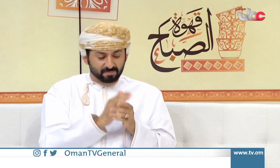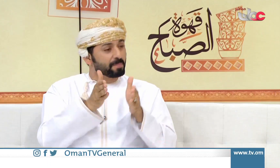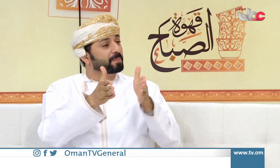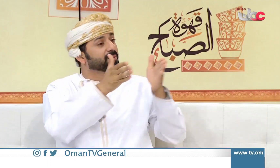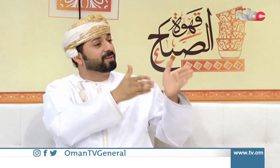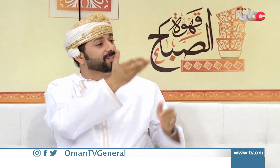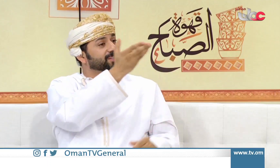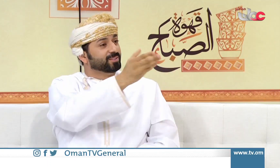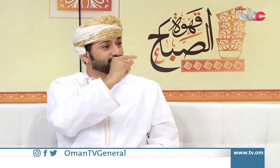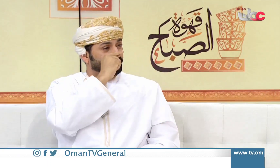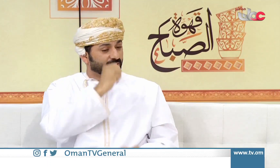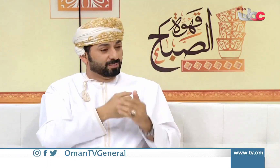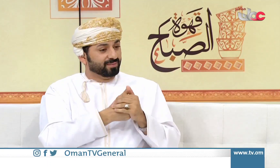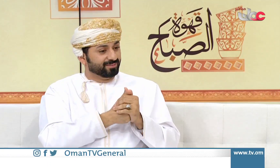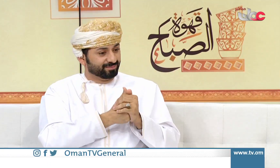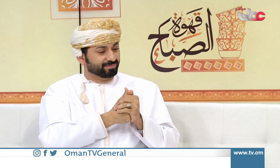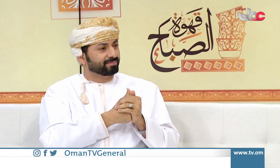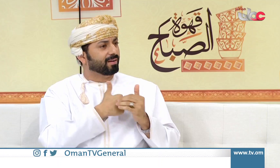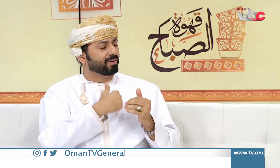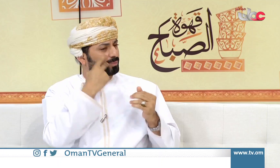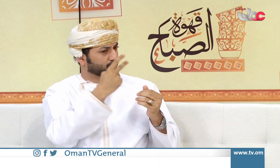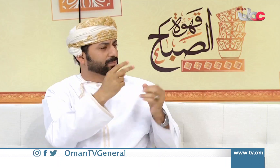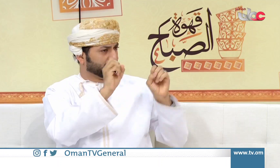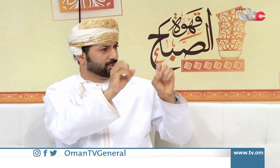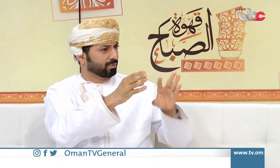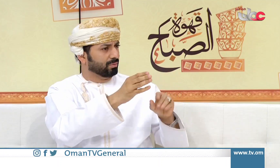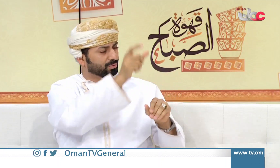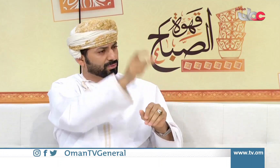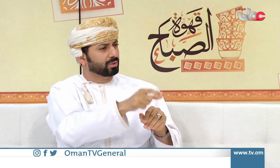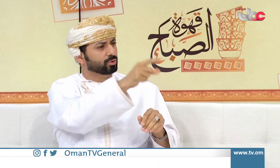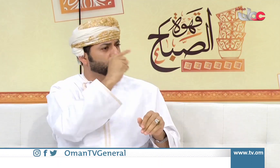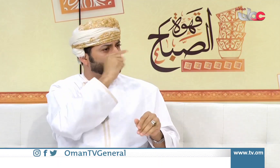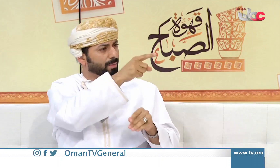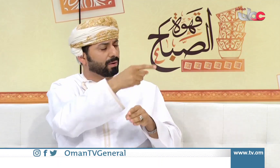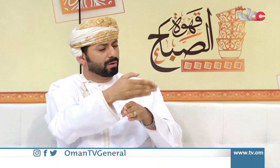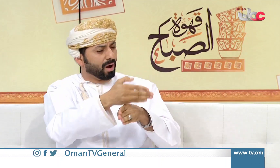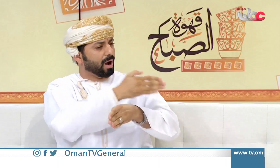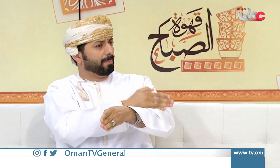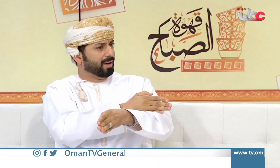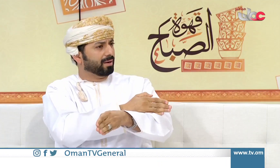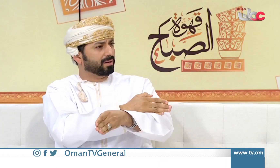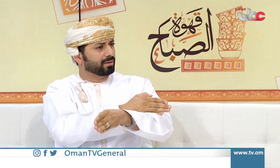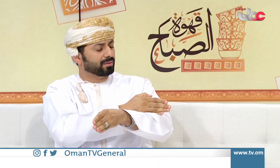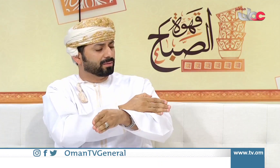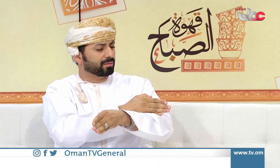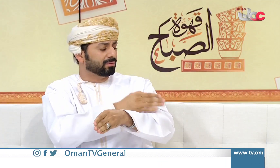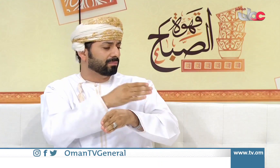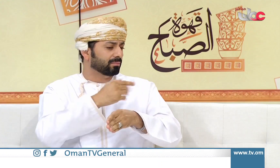محلية أو الدولية سؤال التالي ستودة شيماء بما شاء الله عليك أنت يعني كنت قبل